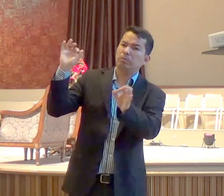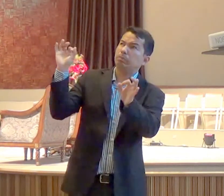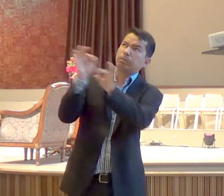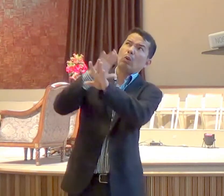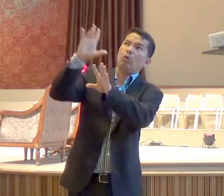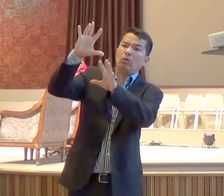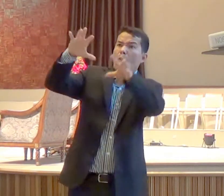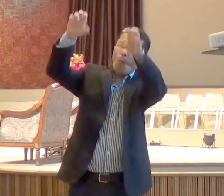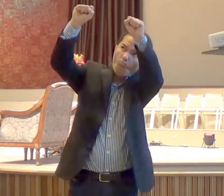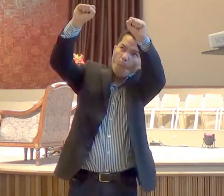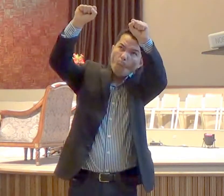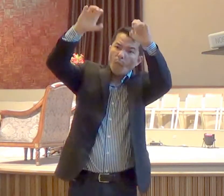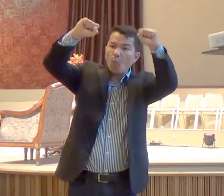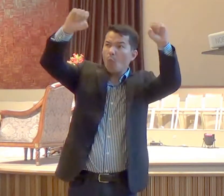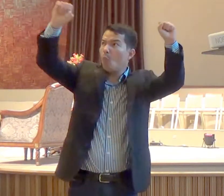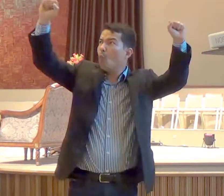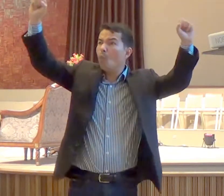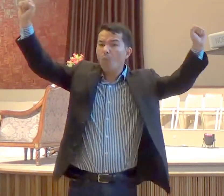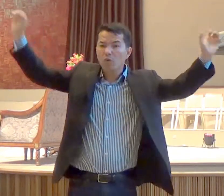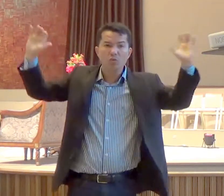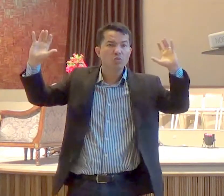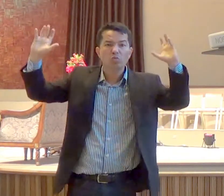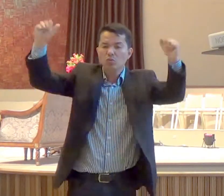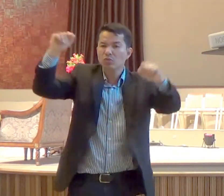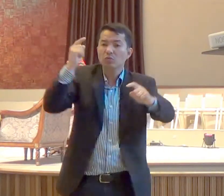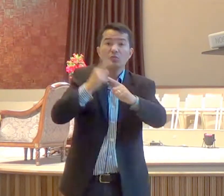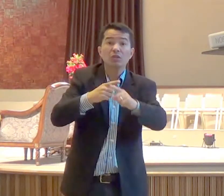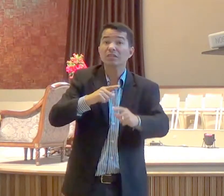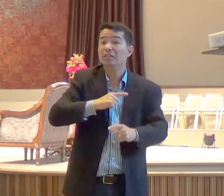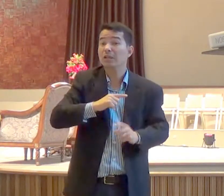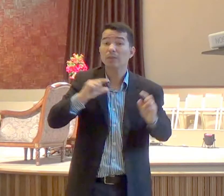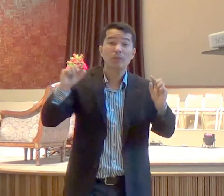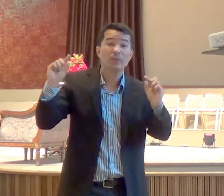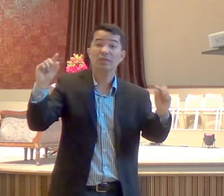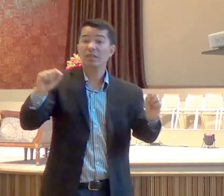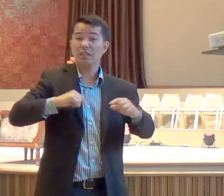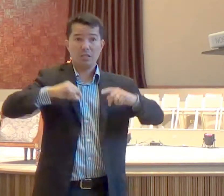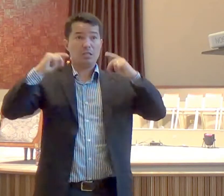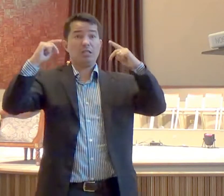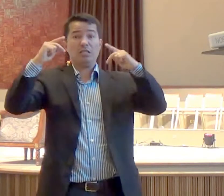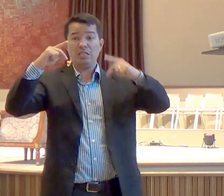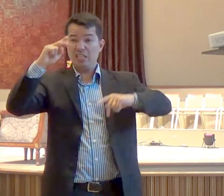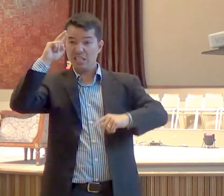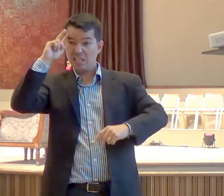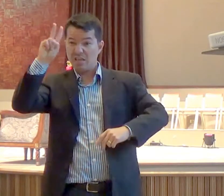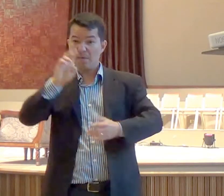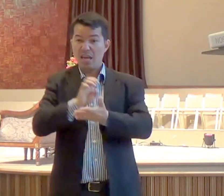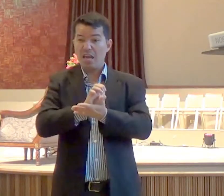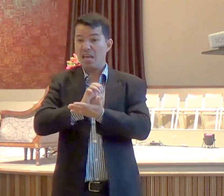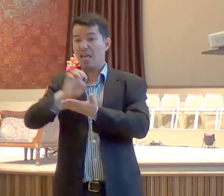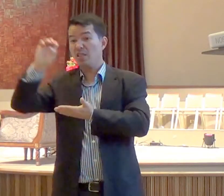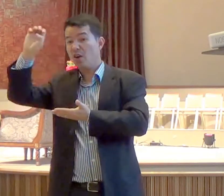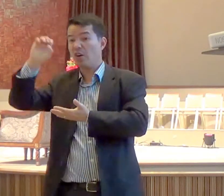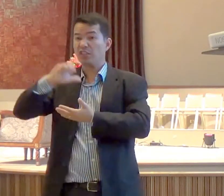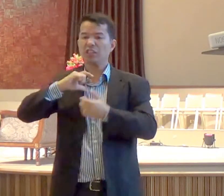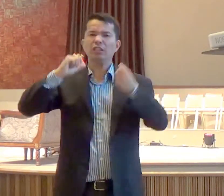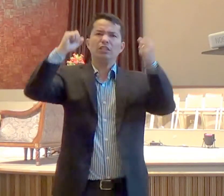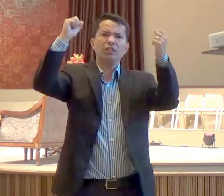trevas para sempre, quanto a estes, foi que também profetizou Enoque, o sétimo depois de Adão, dizendo, eis que